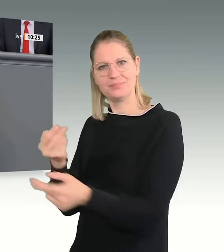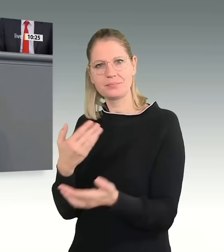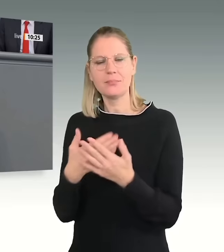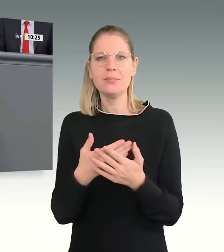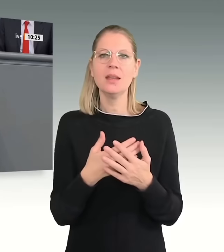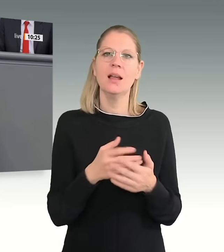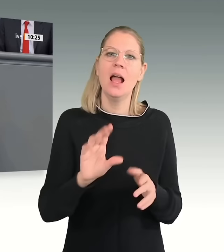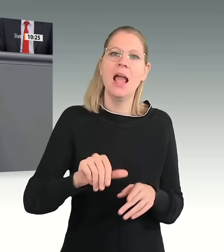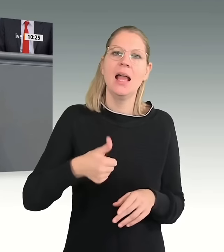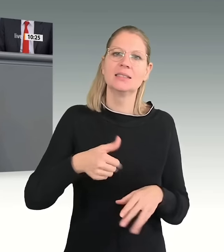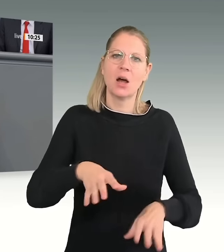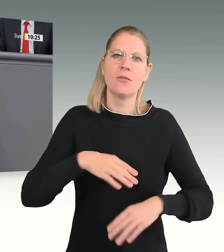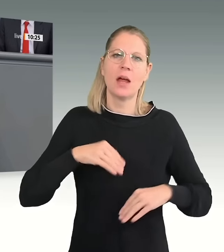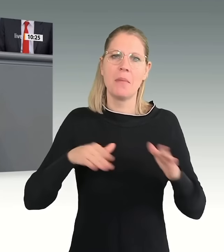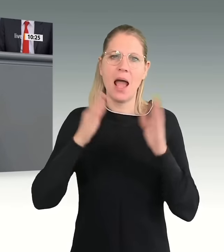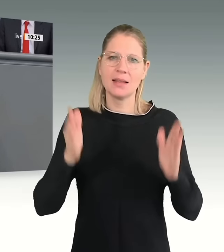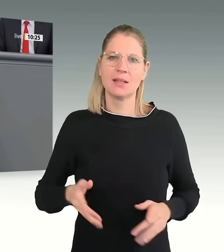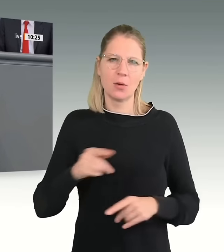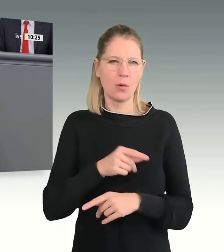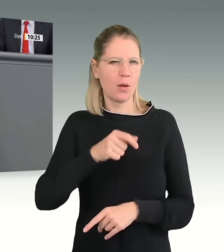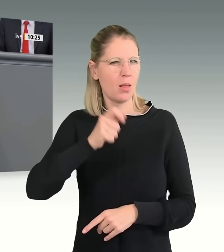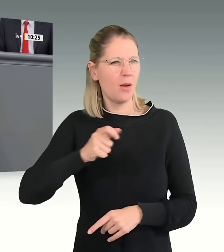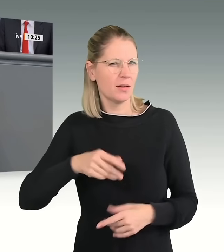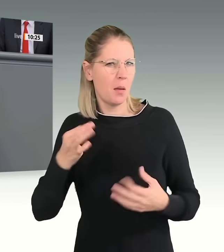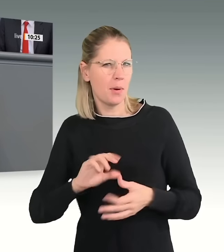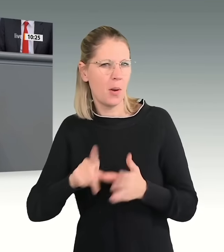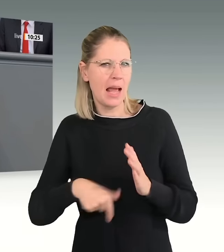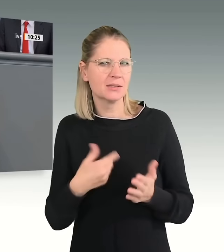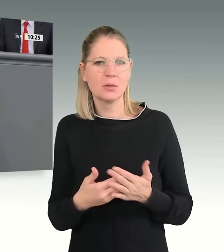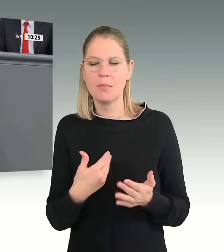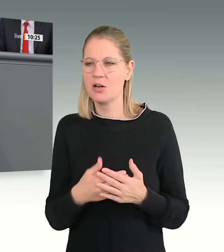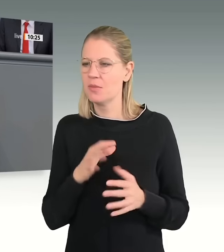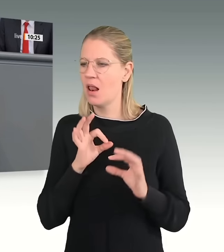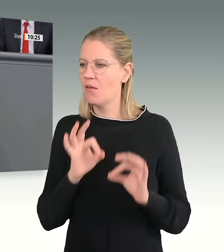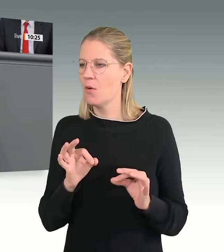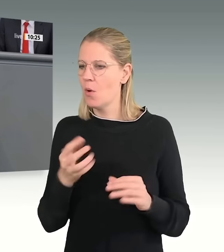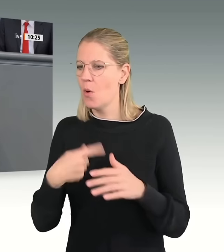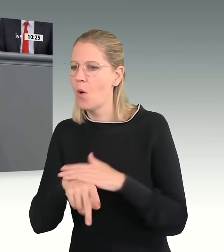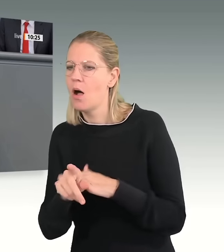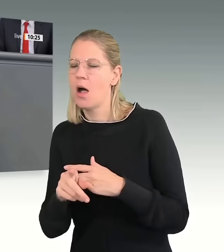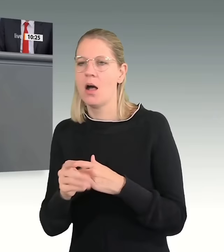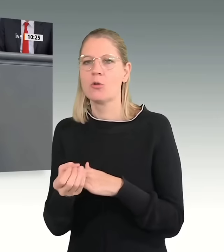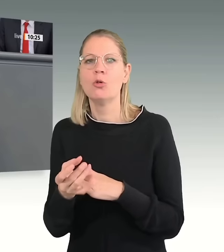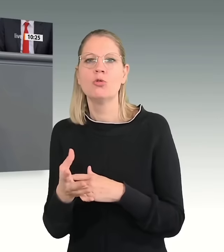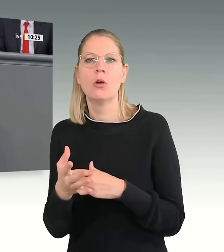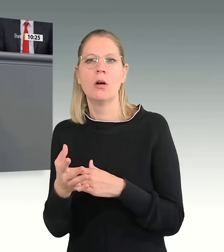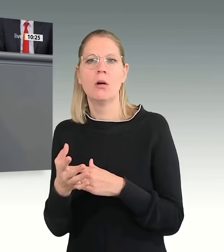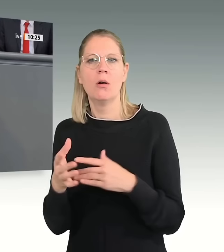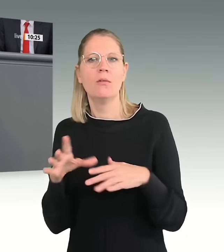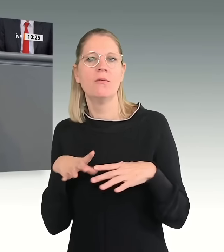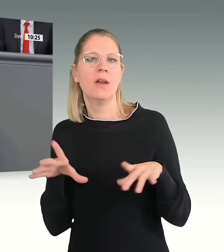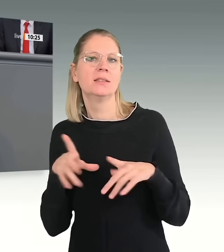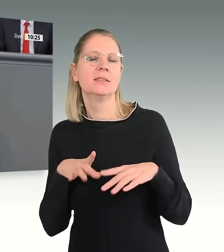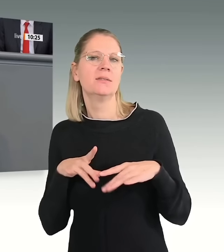tatsächlich Leistungen für Eintrittsgelder in Kultur und Freizeitveranstaltungen oder für Zeitungen und